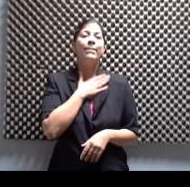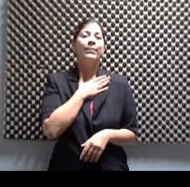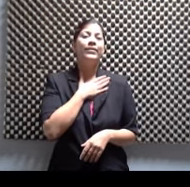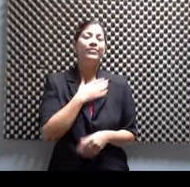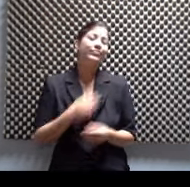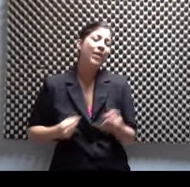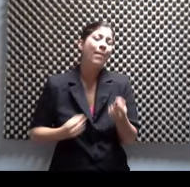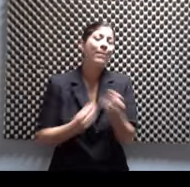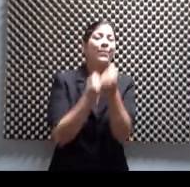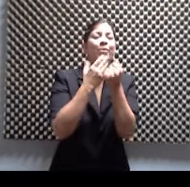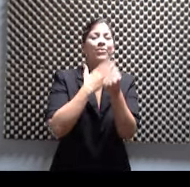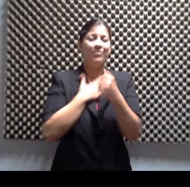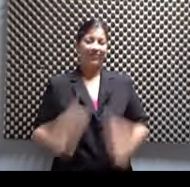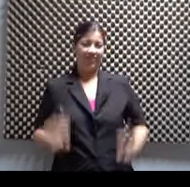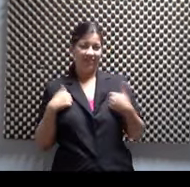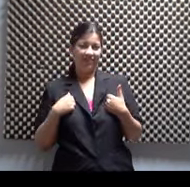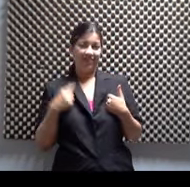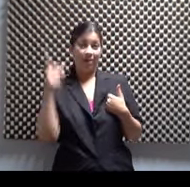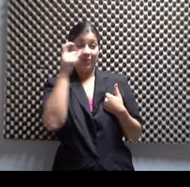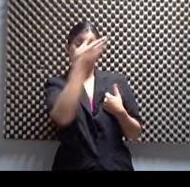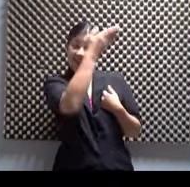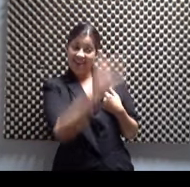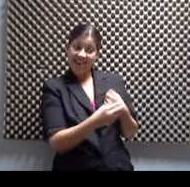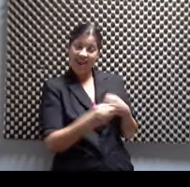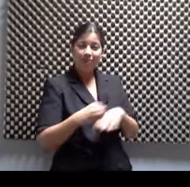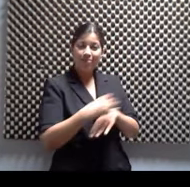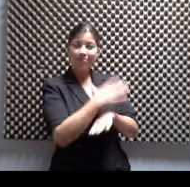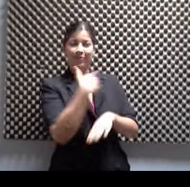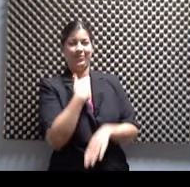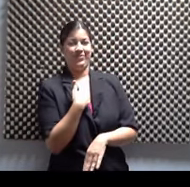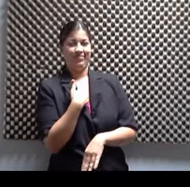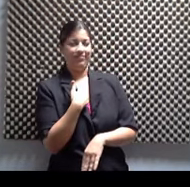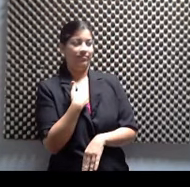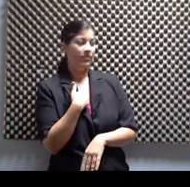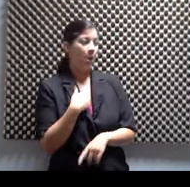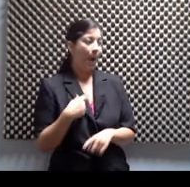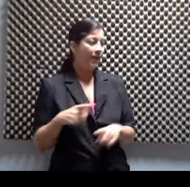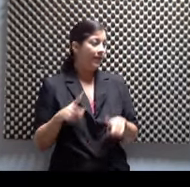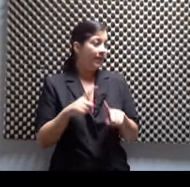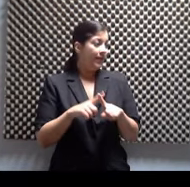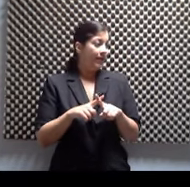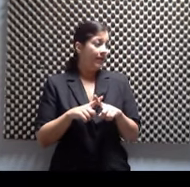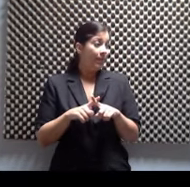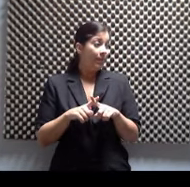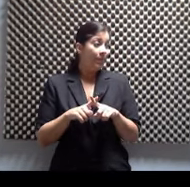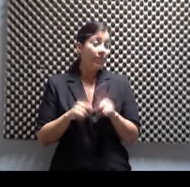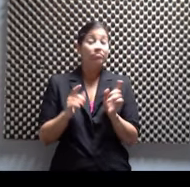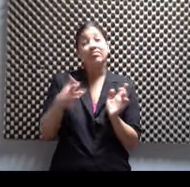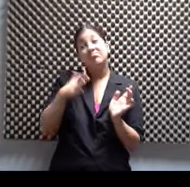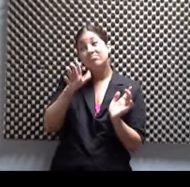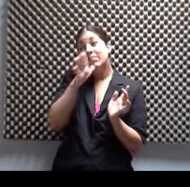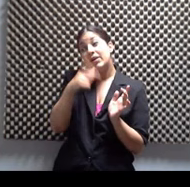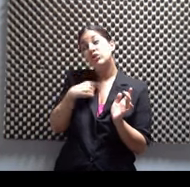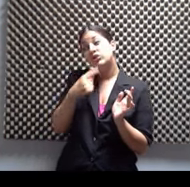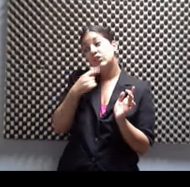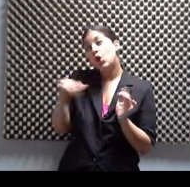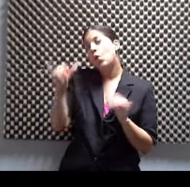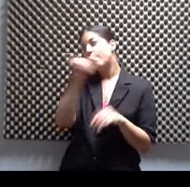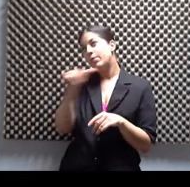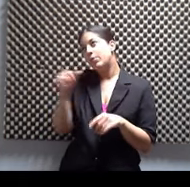la que ya me aconseja, y entonces yo digo, bueno, pero mi amor, si tú eres la que me dice, ella dice, bueno, mamá, te digo lo mismo que tú me decías antes,